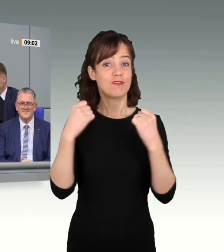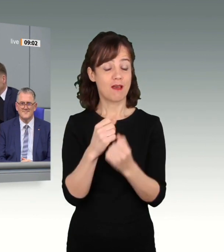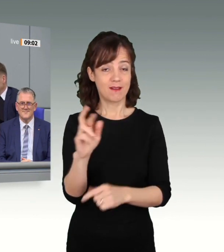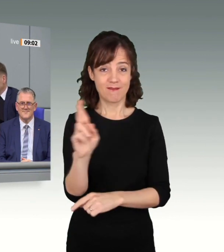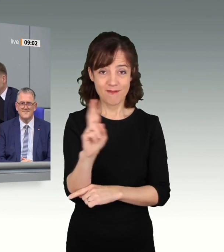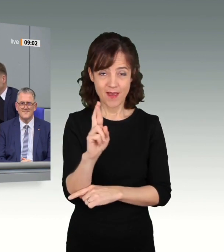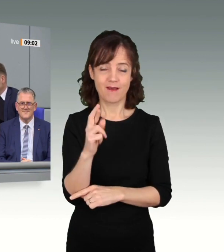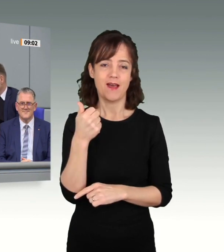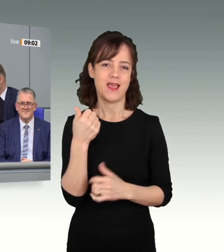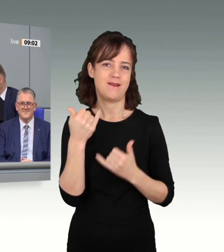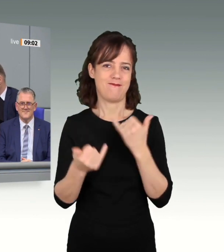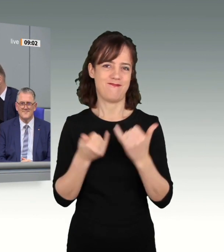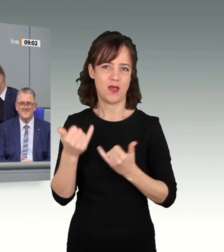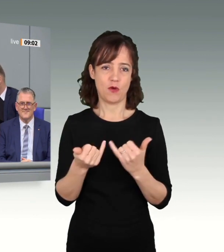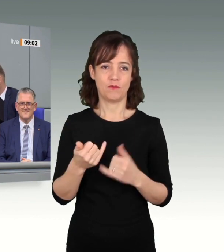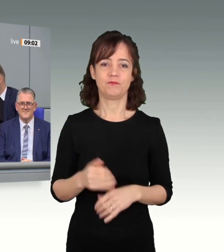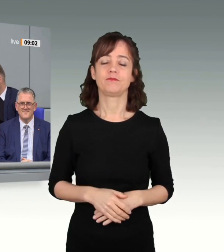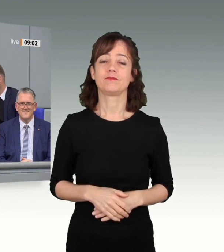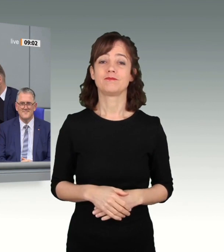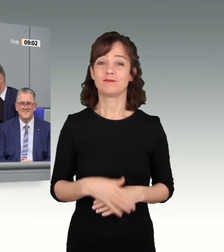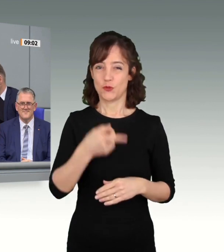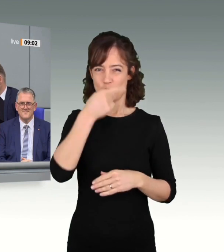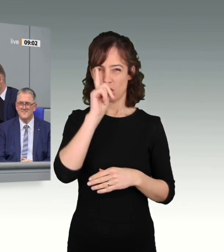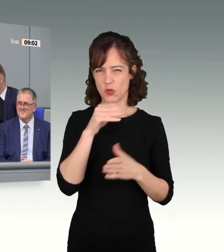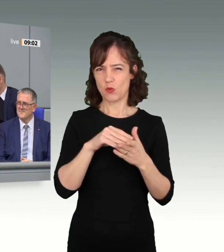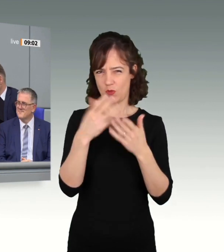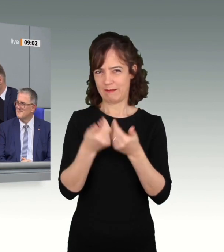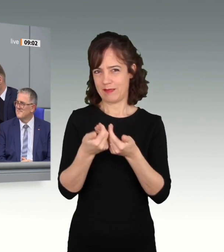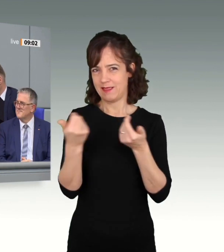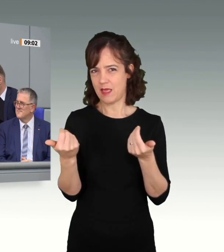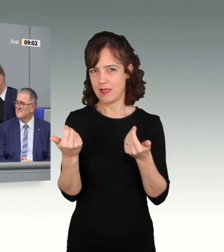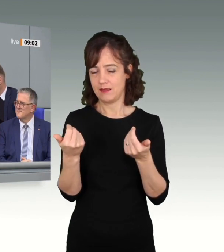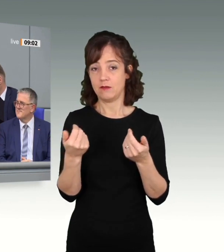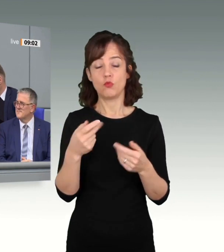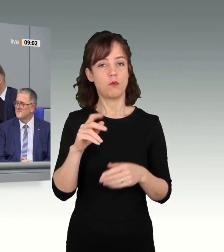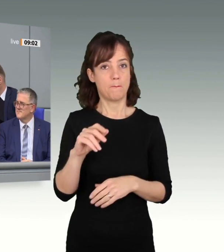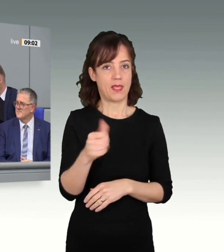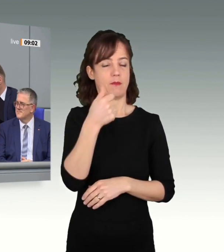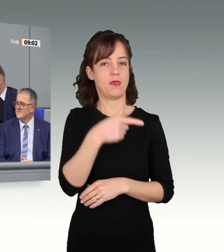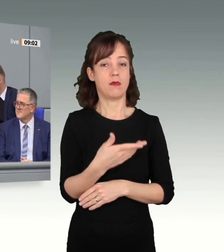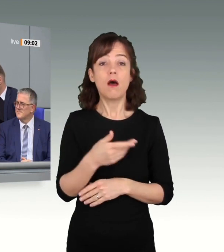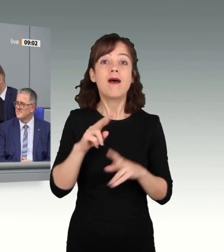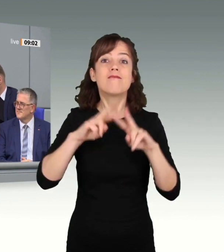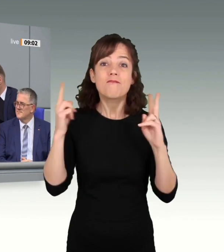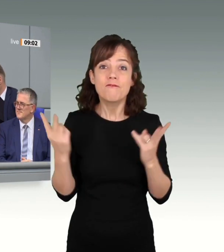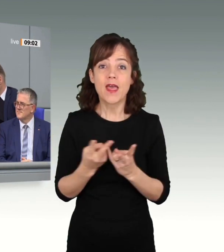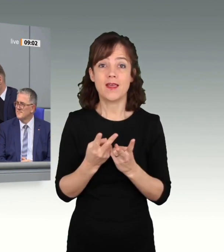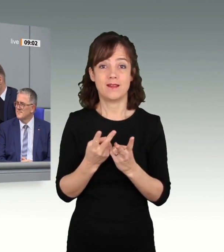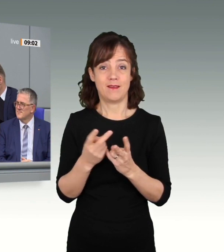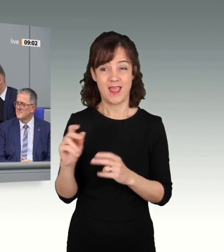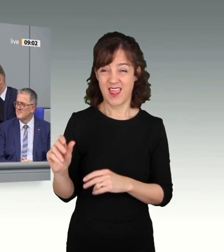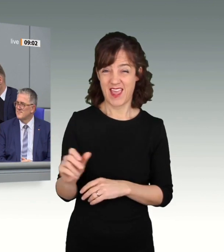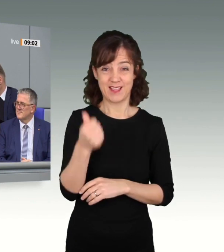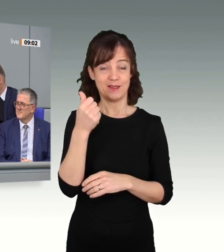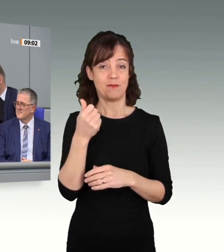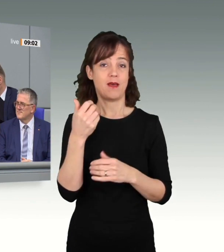Nicht nur im geteilten Deutschland war dies eine Premiere. Annemarie Renger war weltweit die erste Frau an der